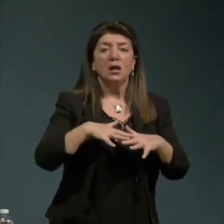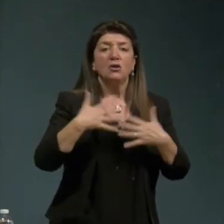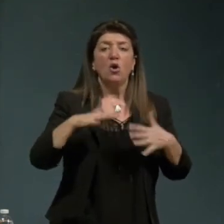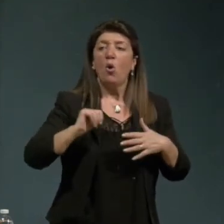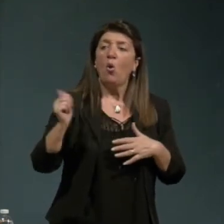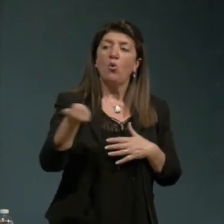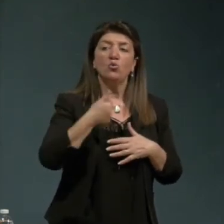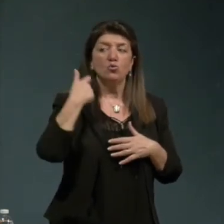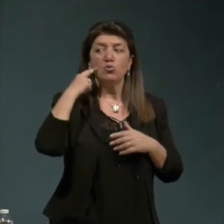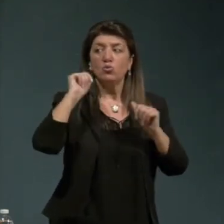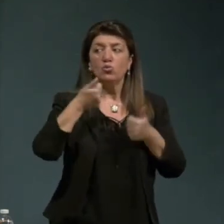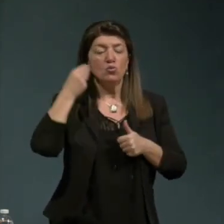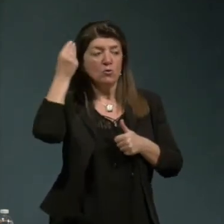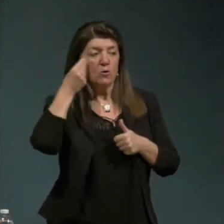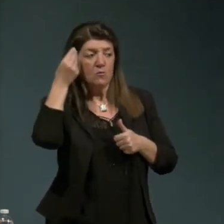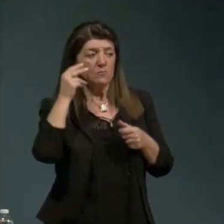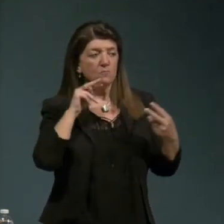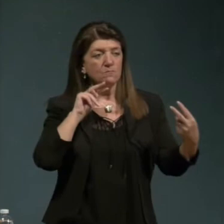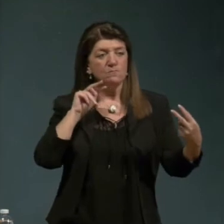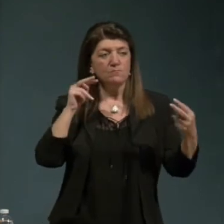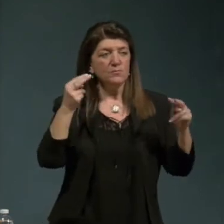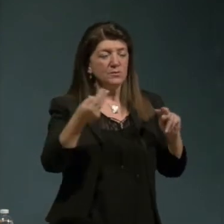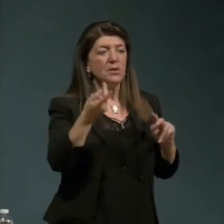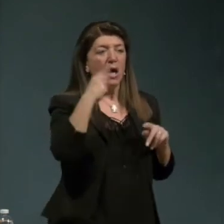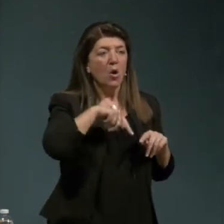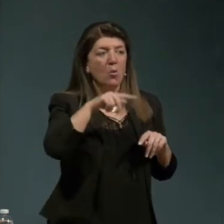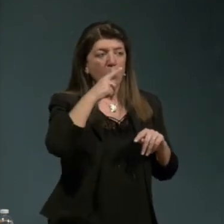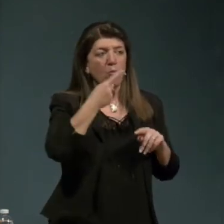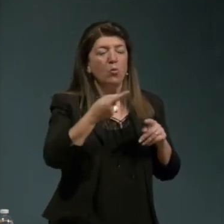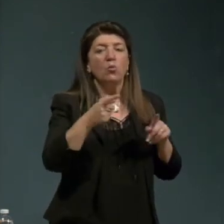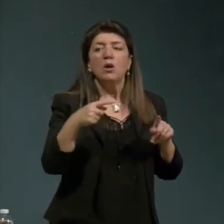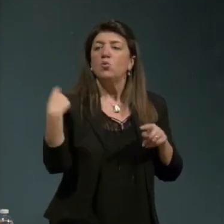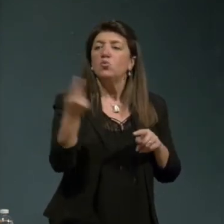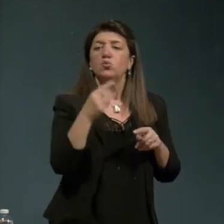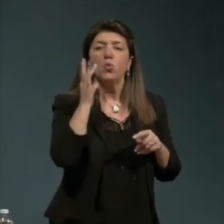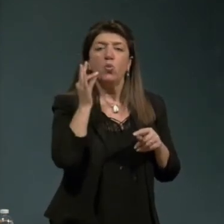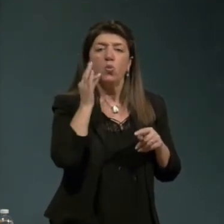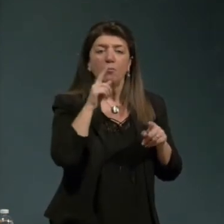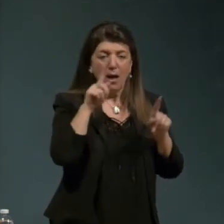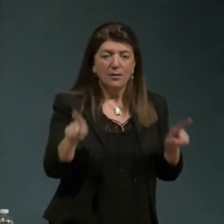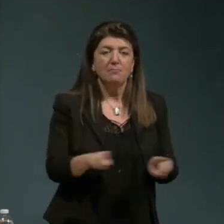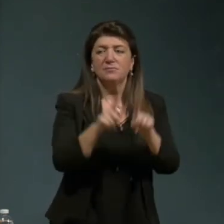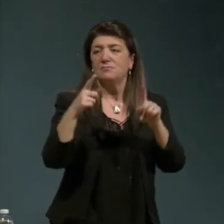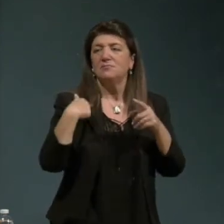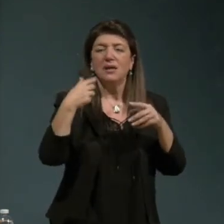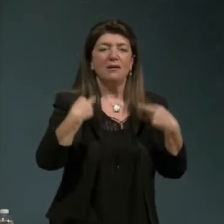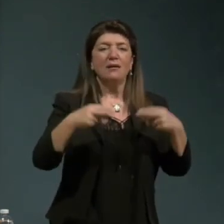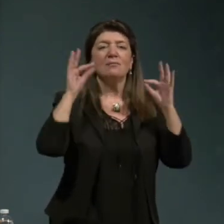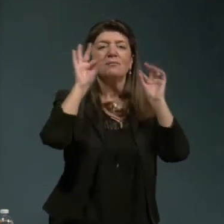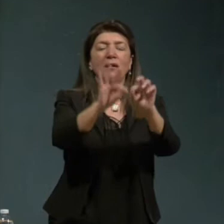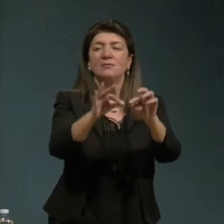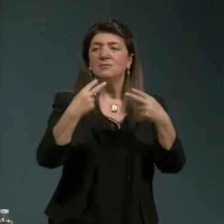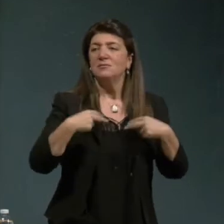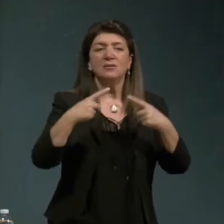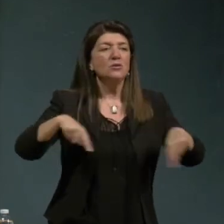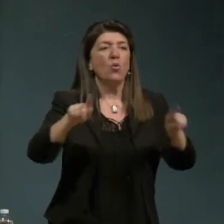e anche una comunità di destino di tutti gli umani e questo è la difficoltà